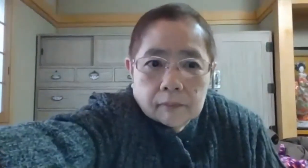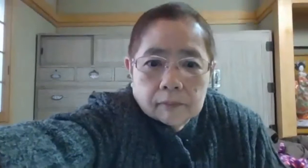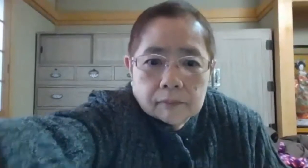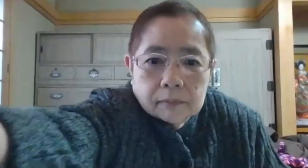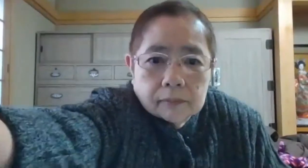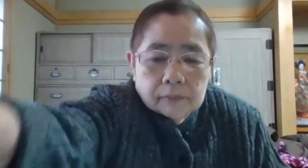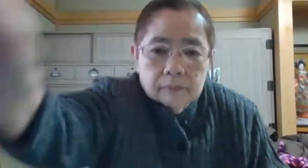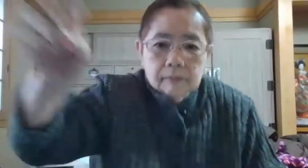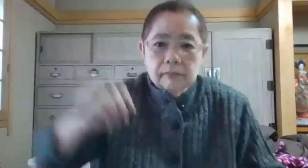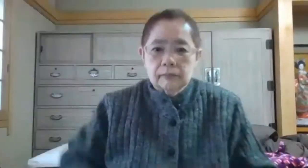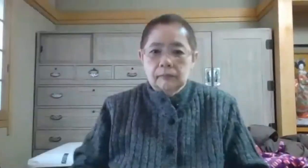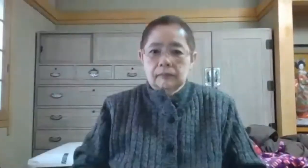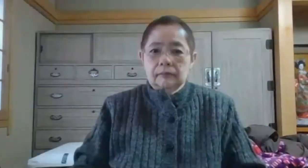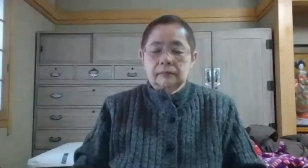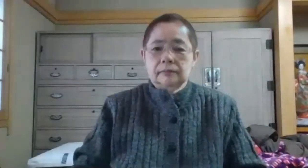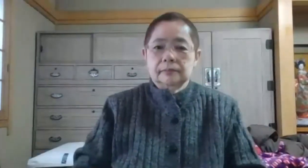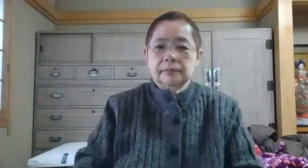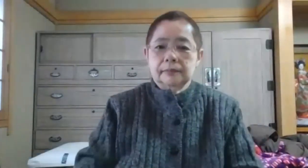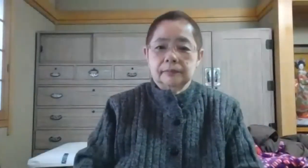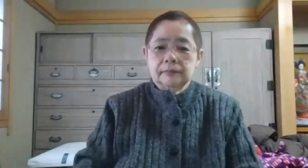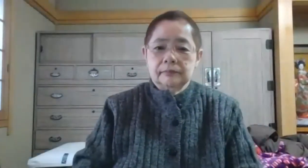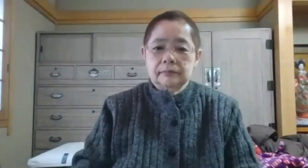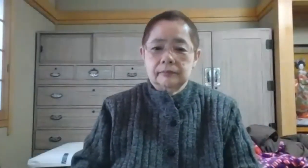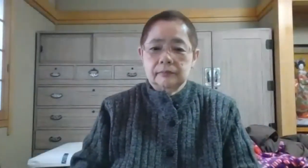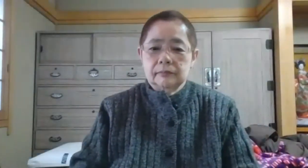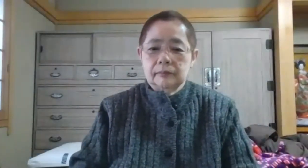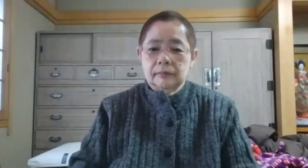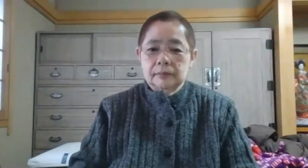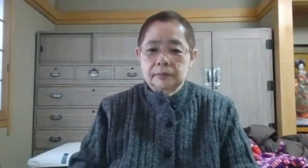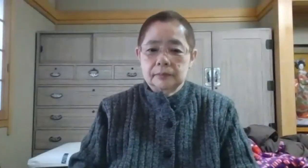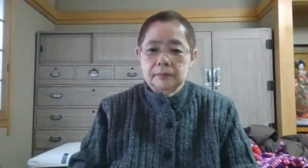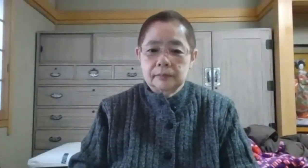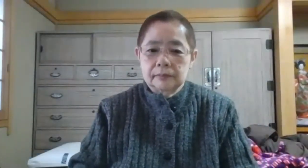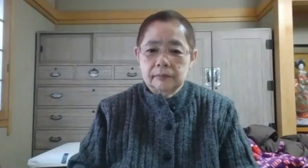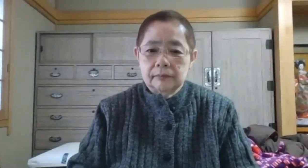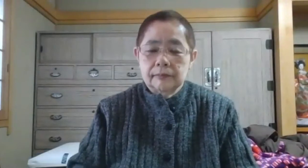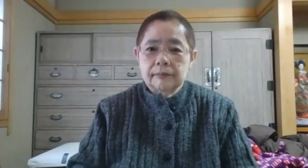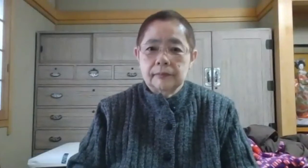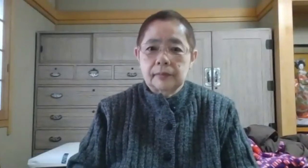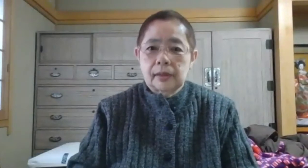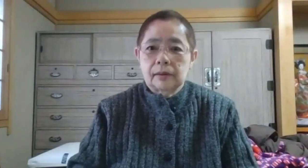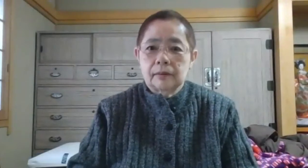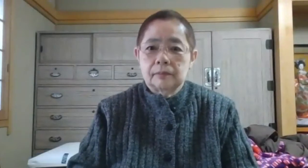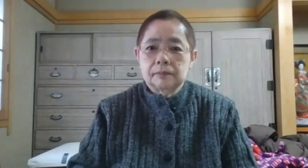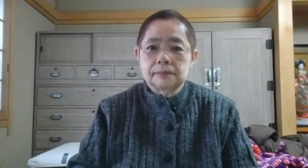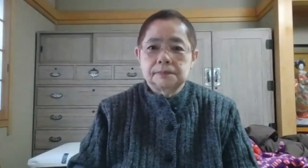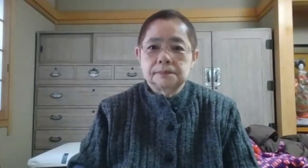そしてパーカッションとそれから手話通訳を担当しています手話通訳が必要な一つの理由